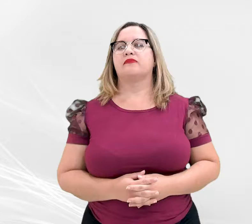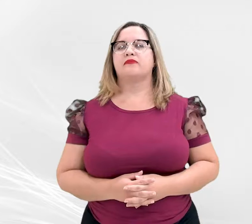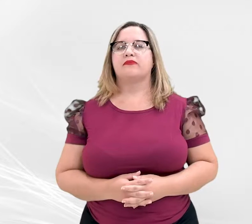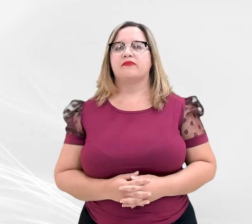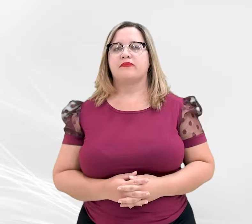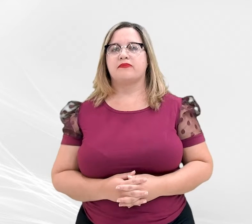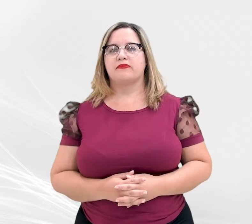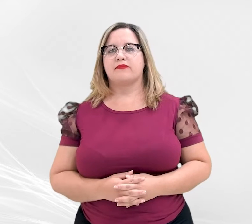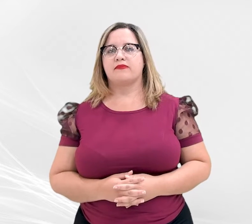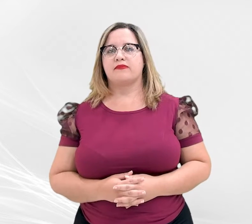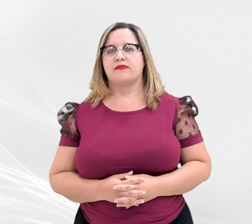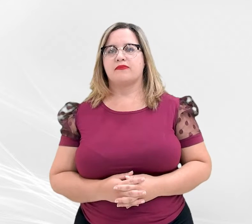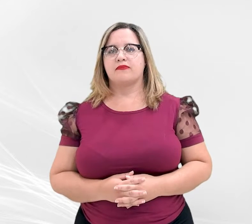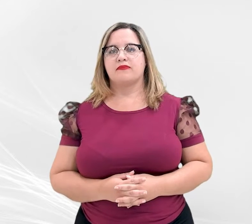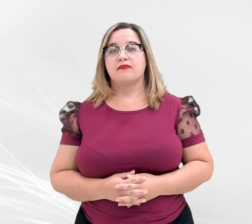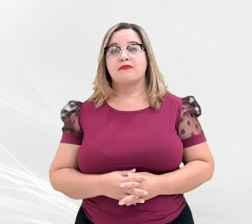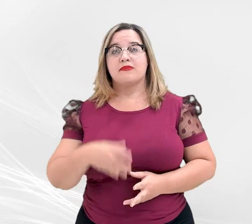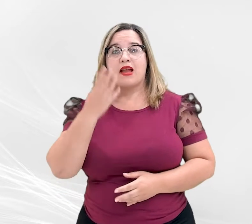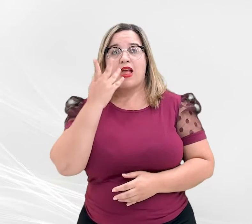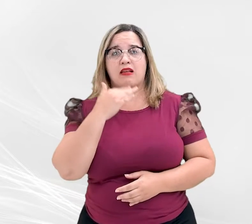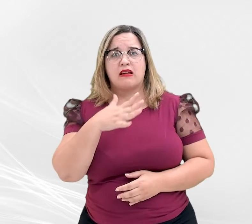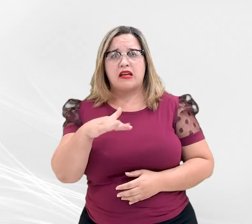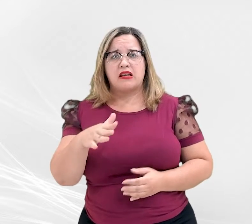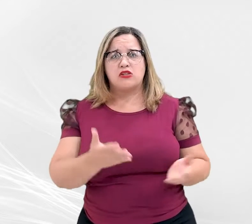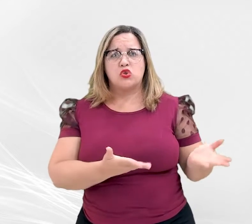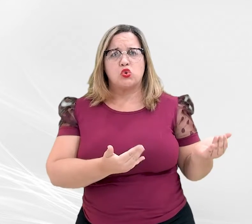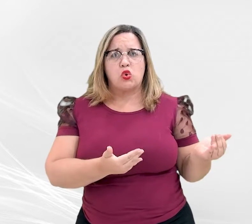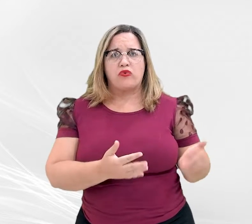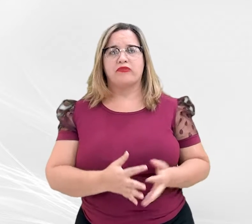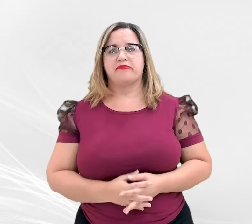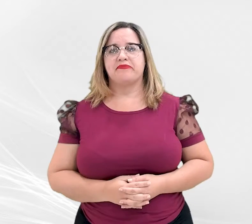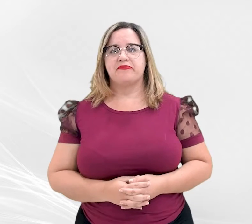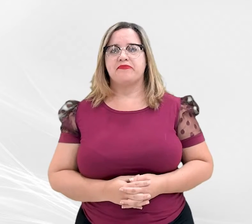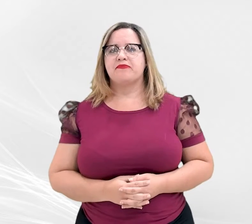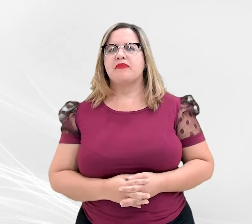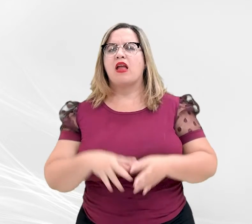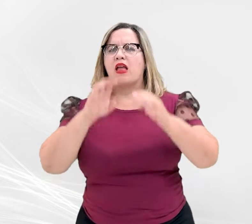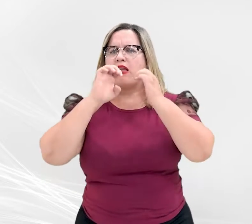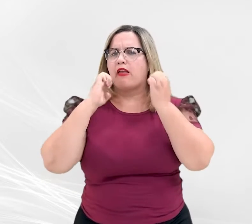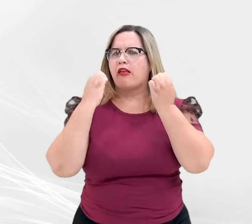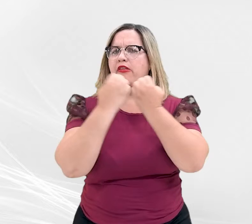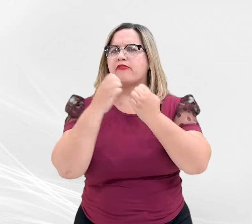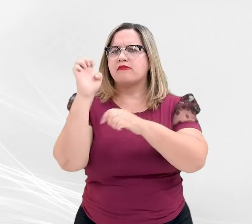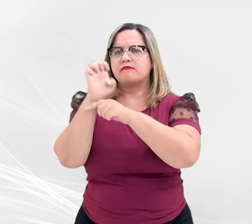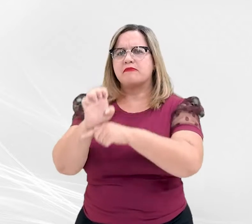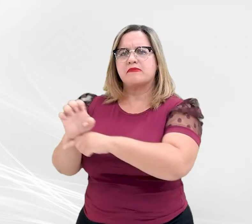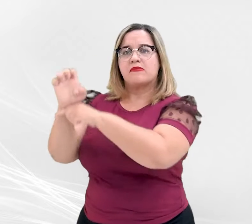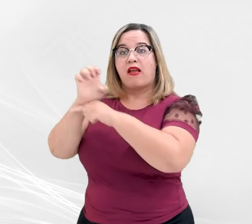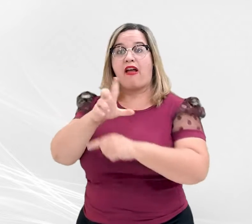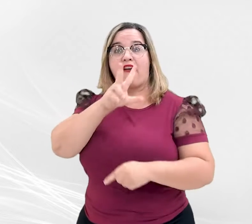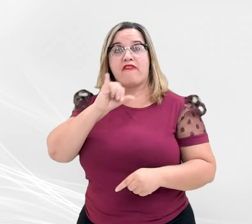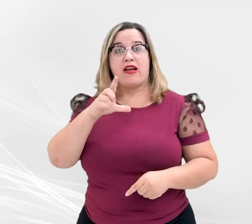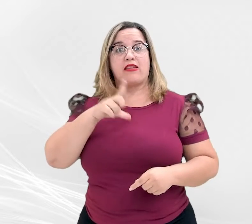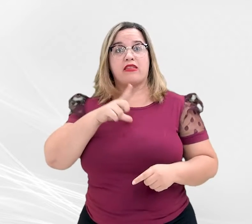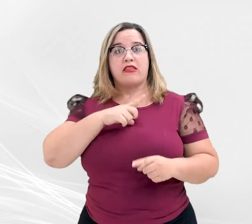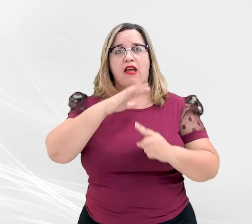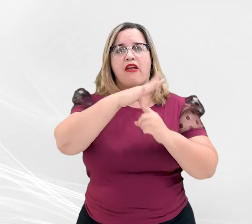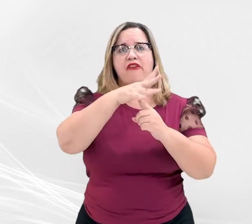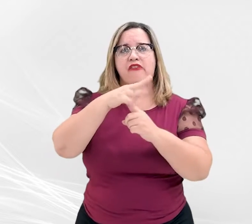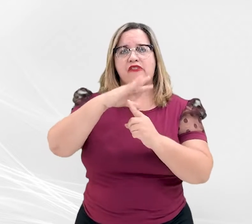Criança e adolescente. Encontro estadual terá feira de artesanatos e almoço. O primeiro